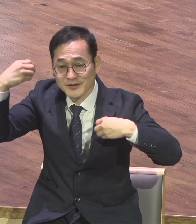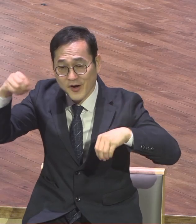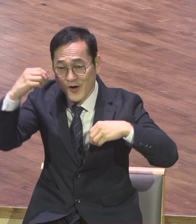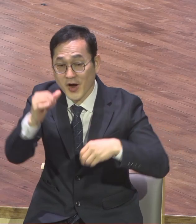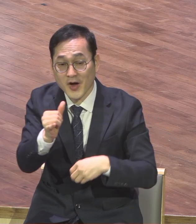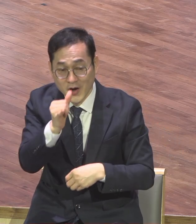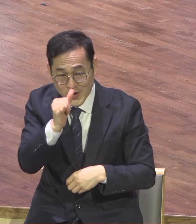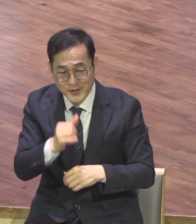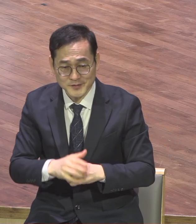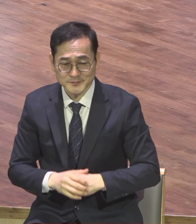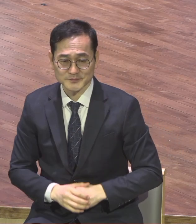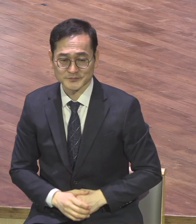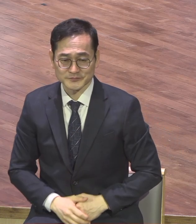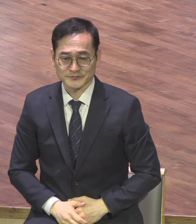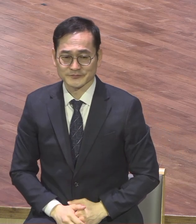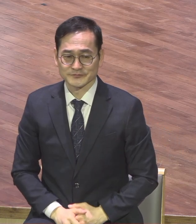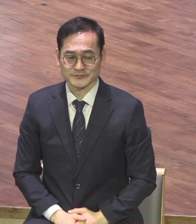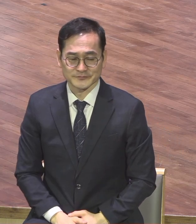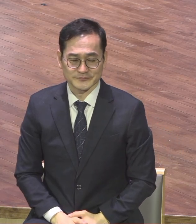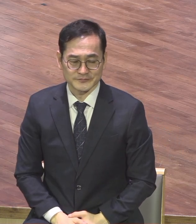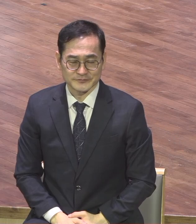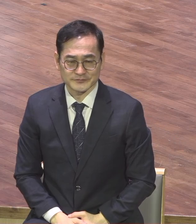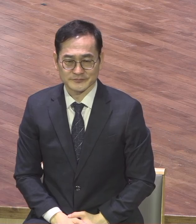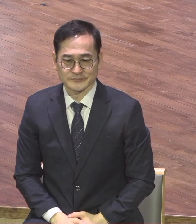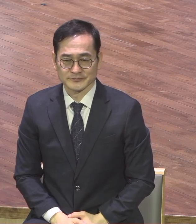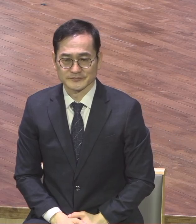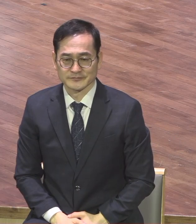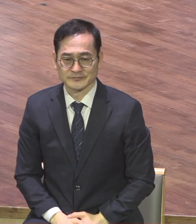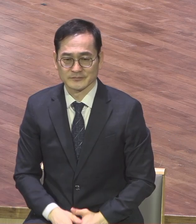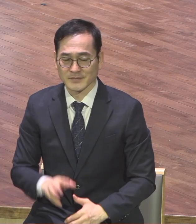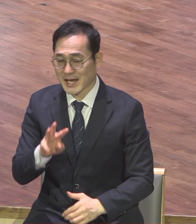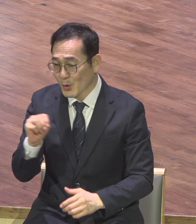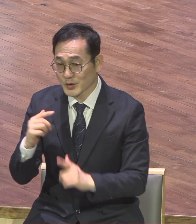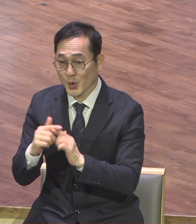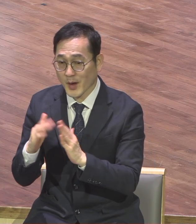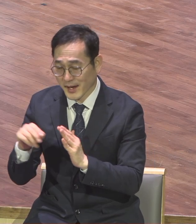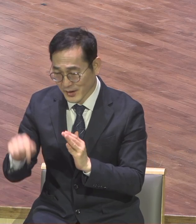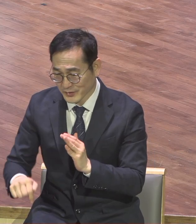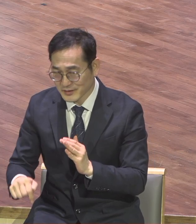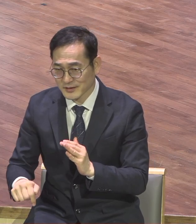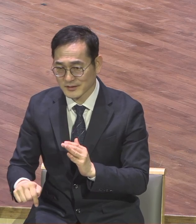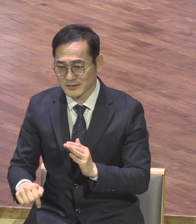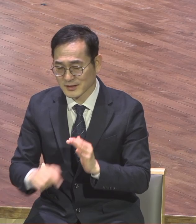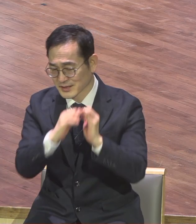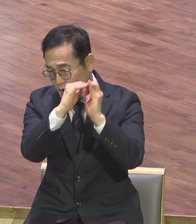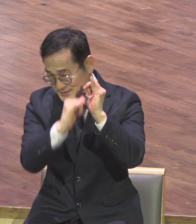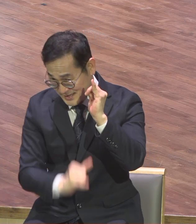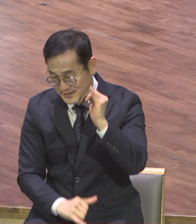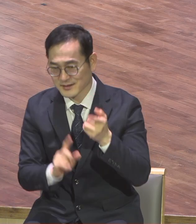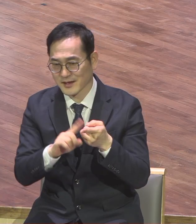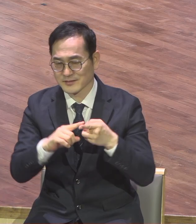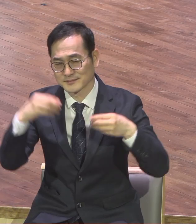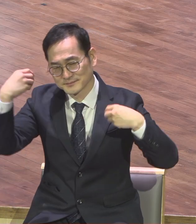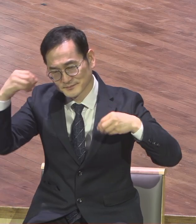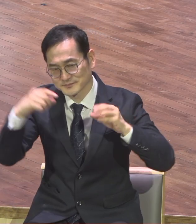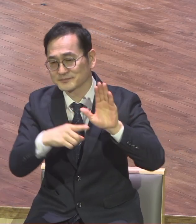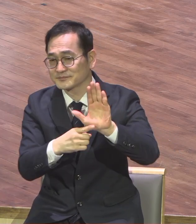여운이의 여정이라는 이 뮤지컬 축제가 진행되었습니다 저에게는 개척부터